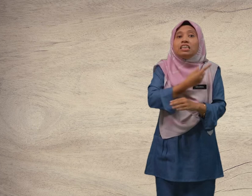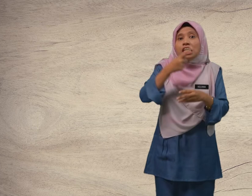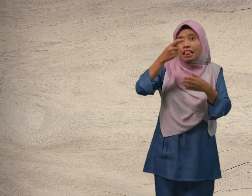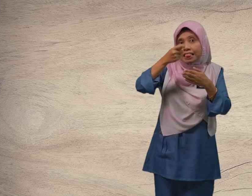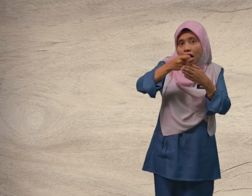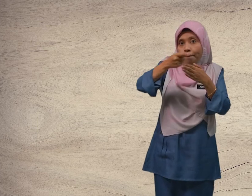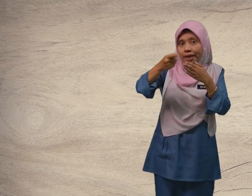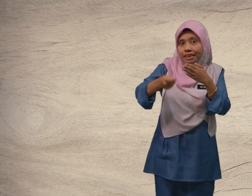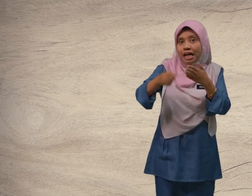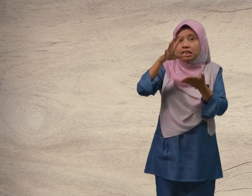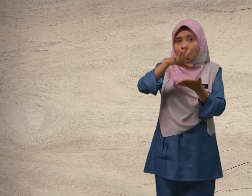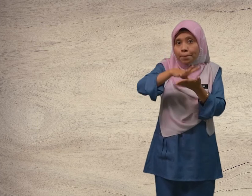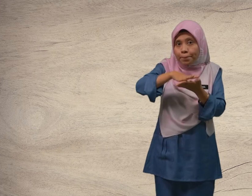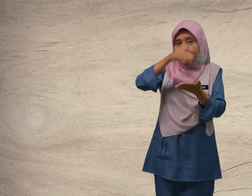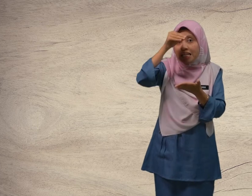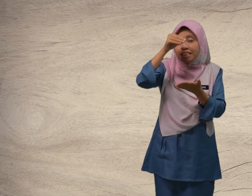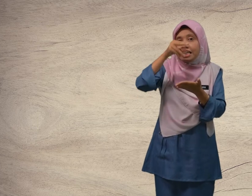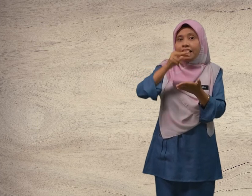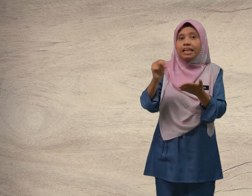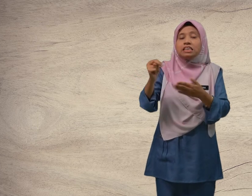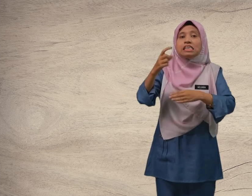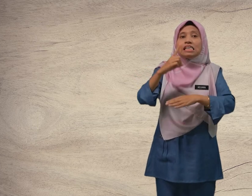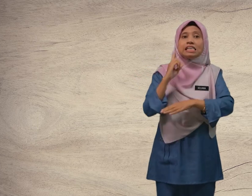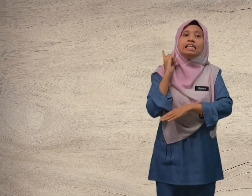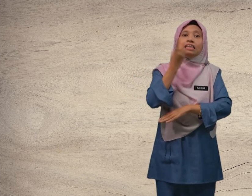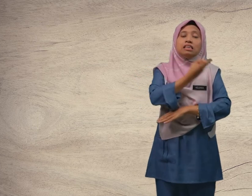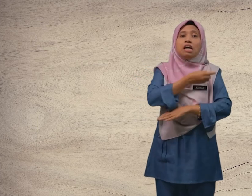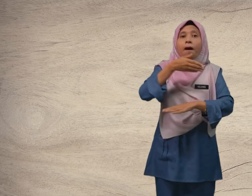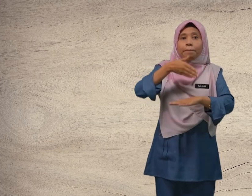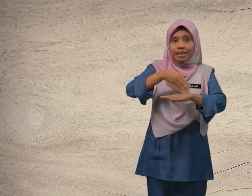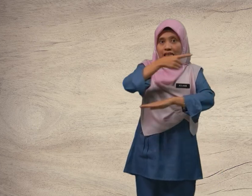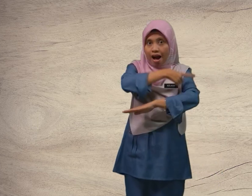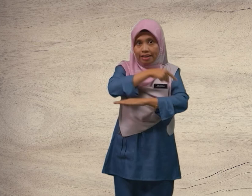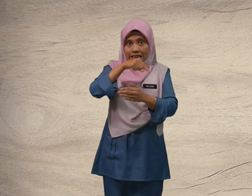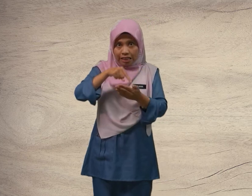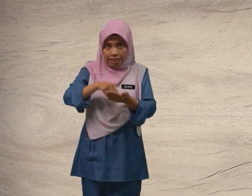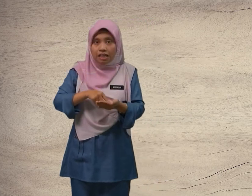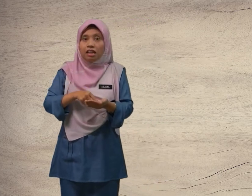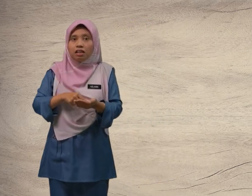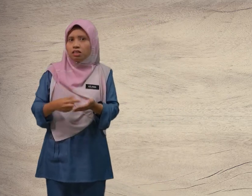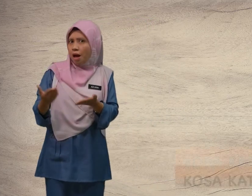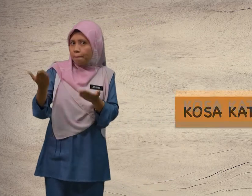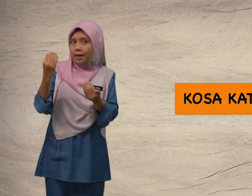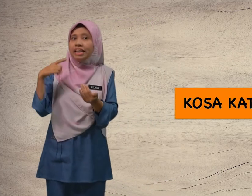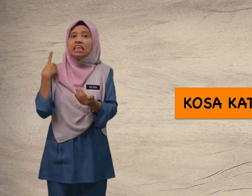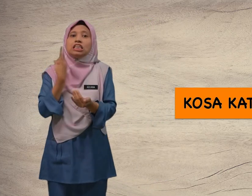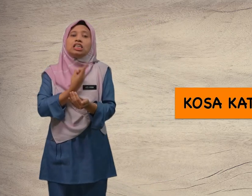tamatkan pelajaran kita pada hari ini, mari kita